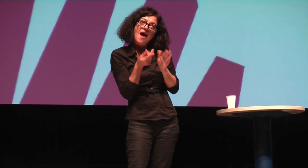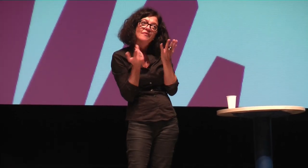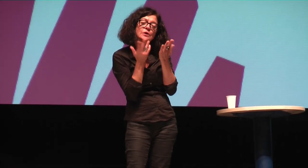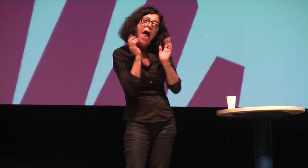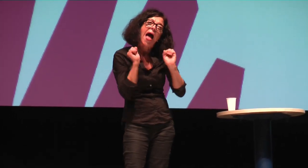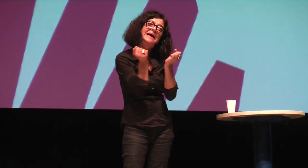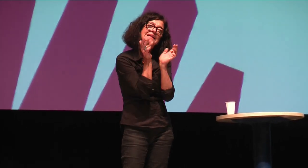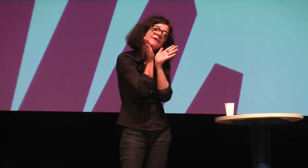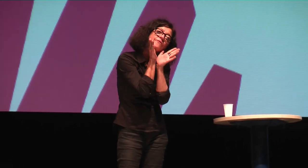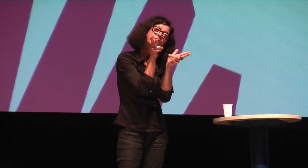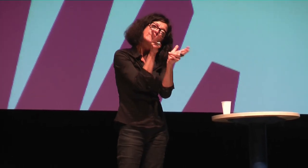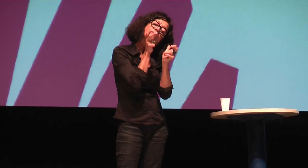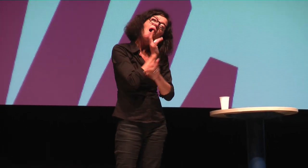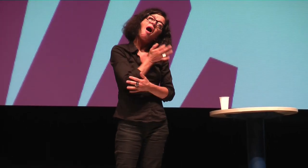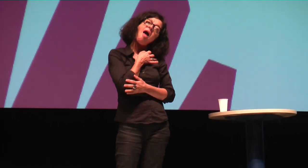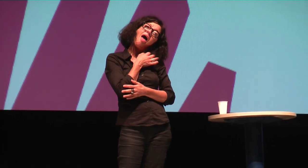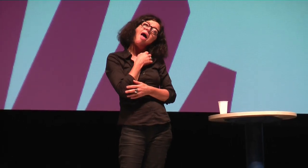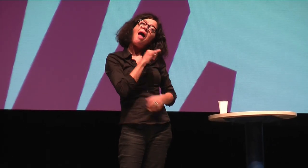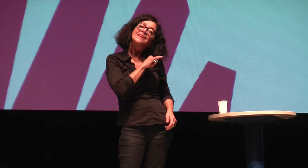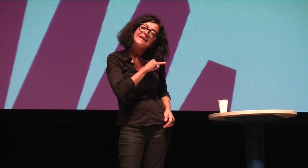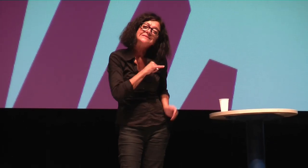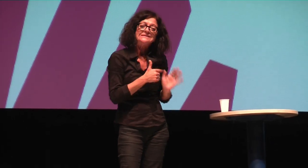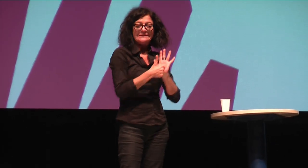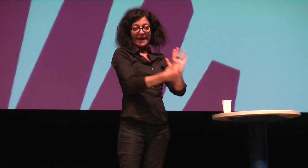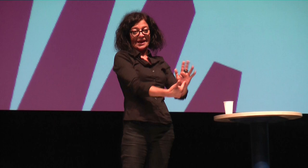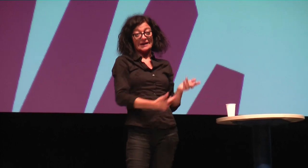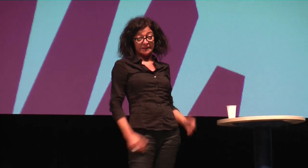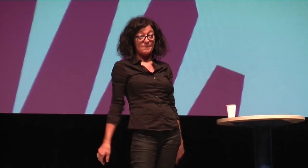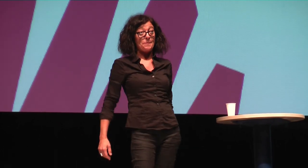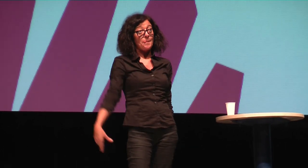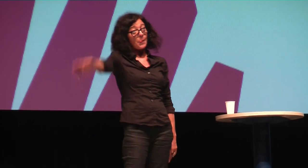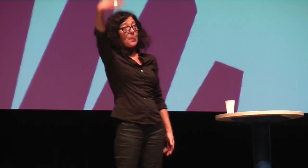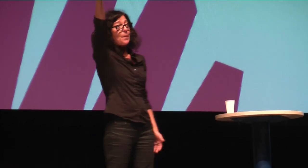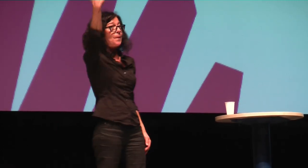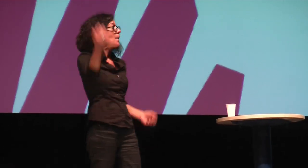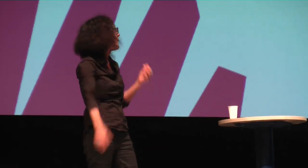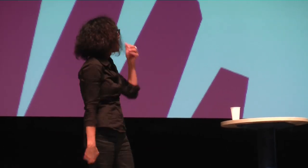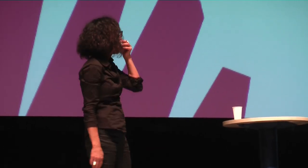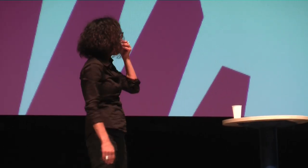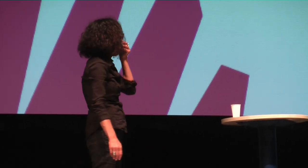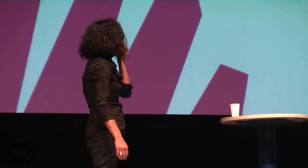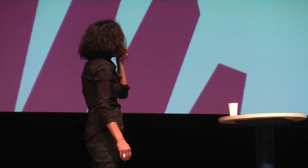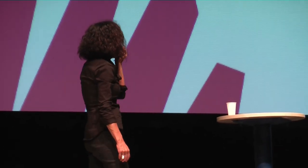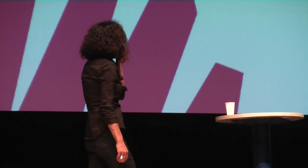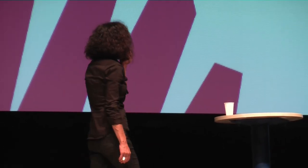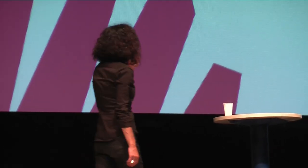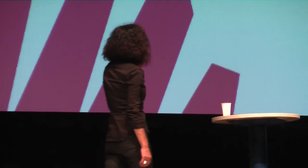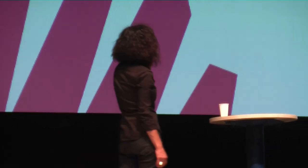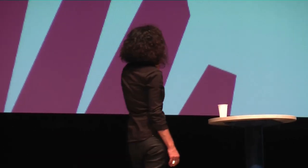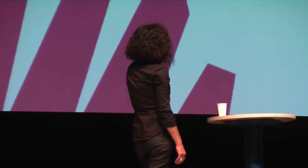muss ich mich jemandem anpassen. Ich muss wirklich auch versuchen, aktiv jemandem zuzuhören, ihm auch Interesse zeigen an seinen Geschichten.